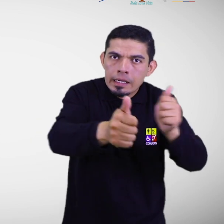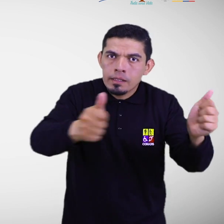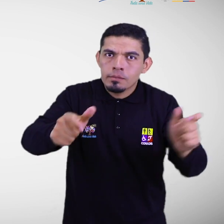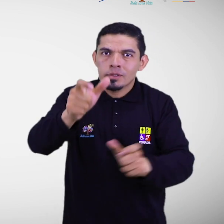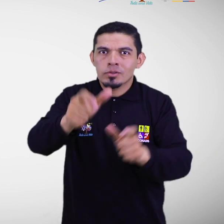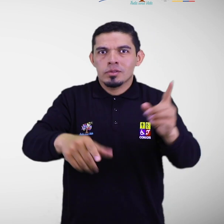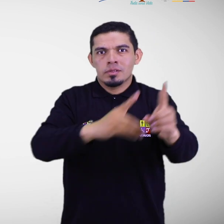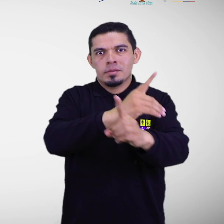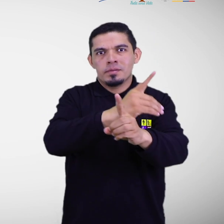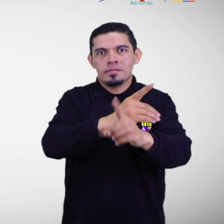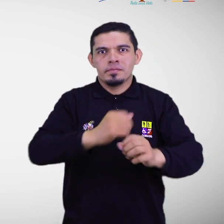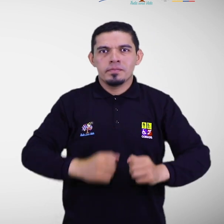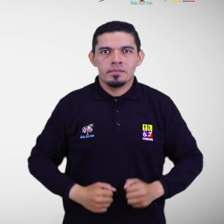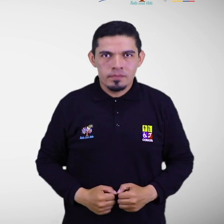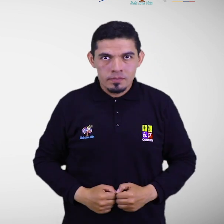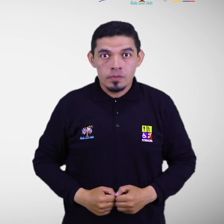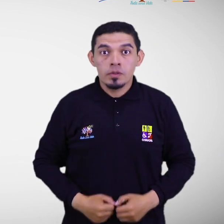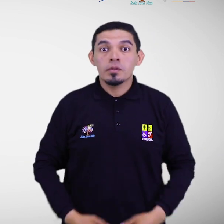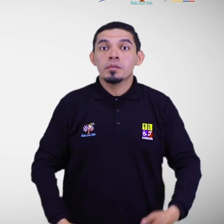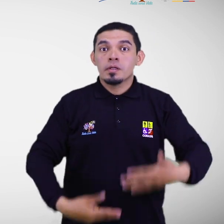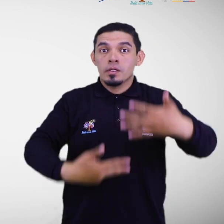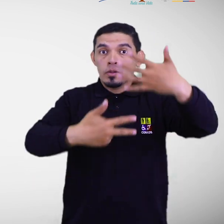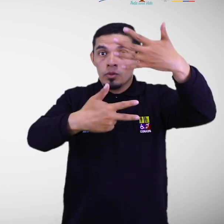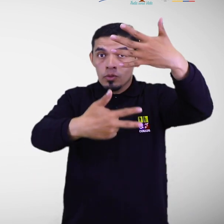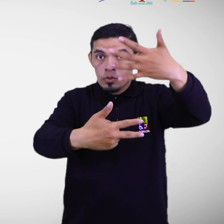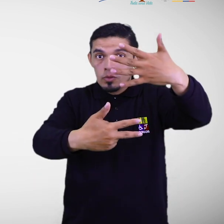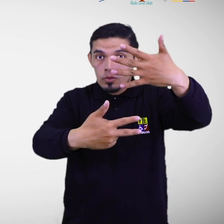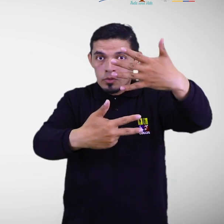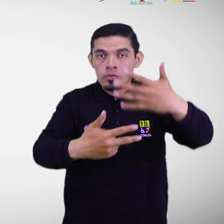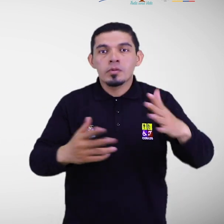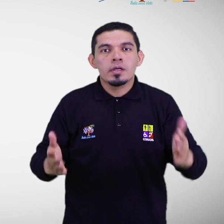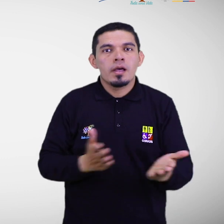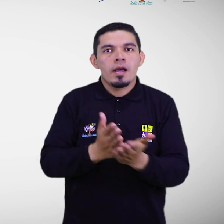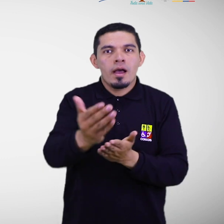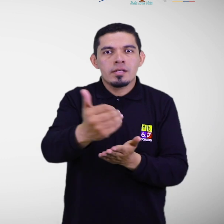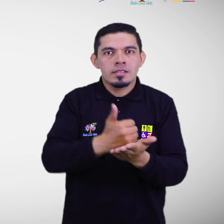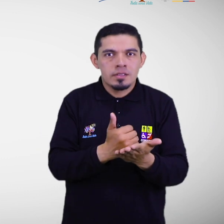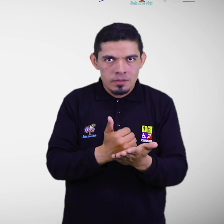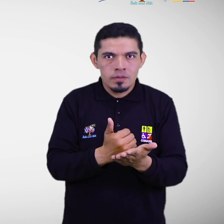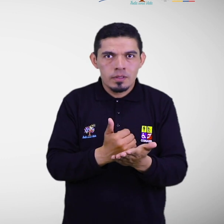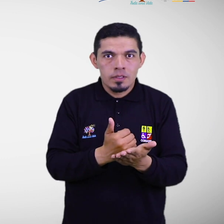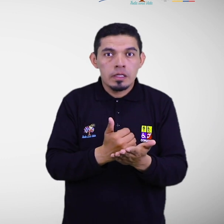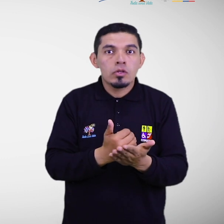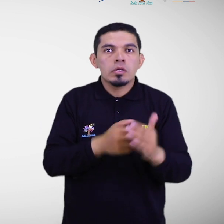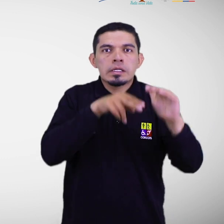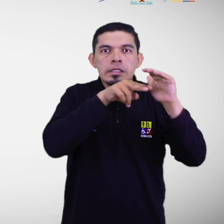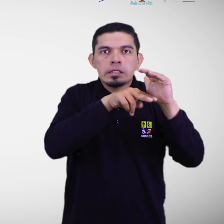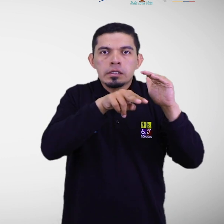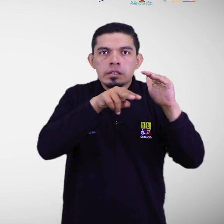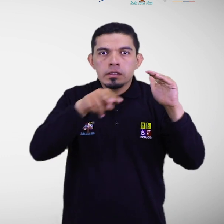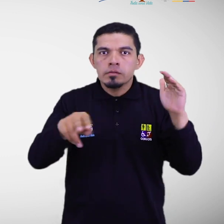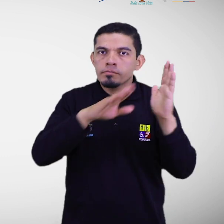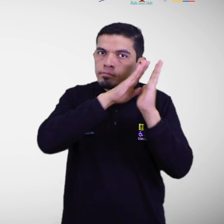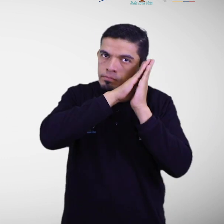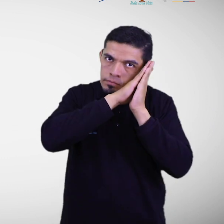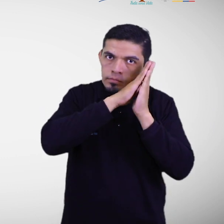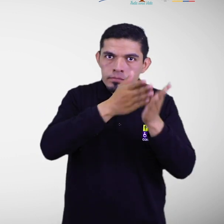discapacidad. Paso 8. Promover la accesibilidad universal en los alojamientos temporales.